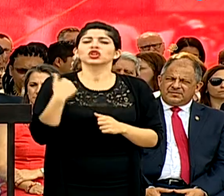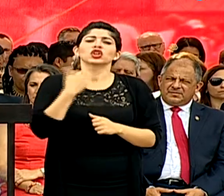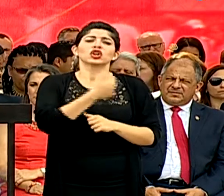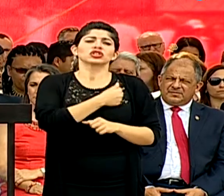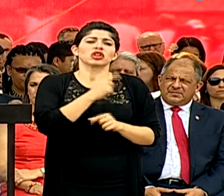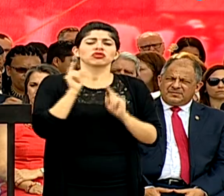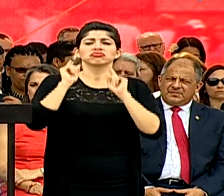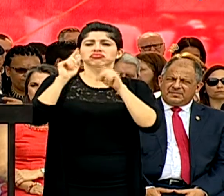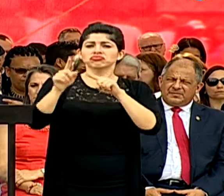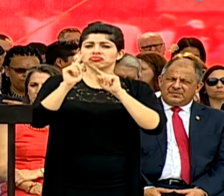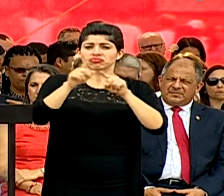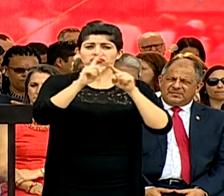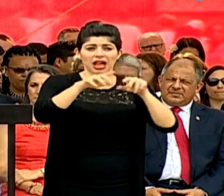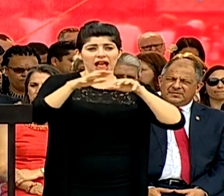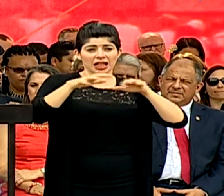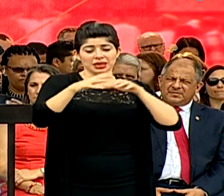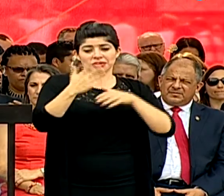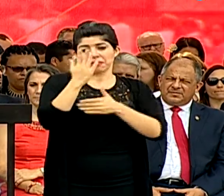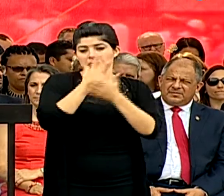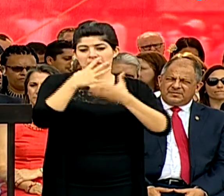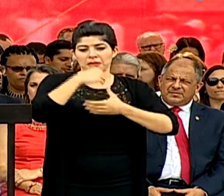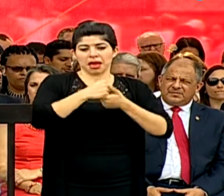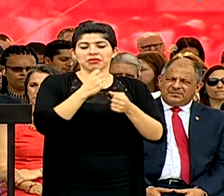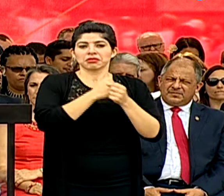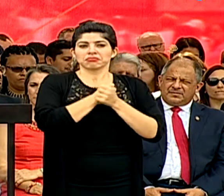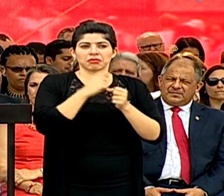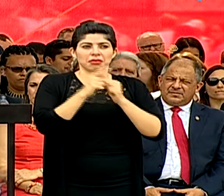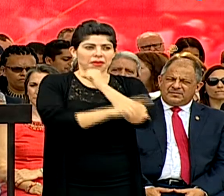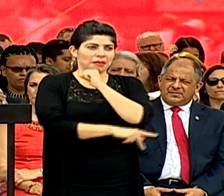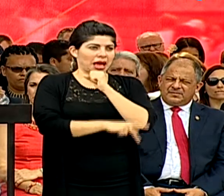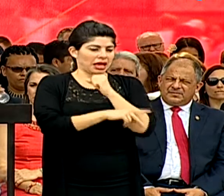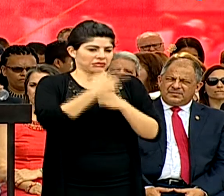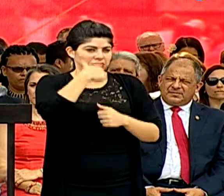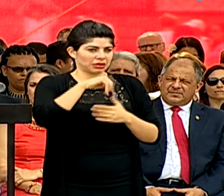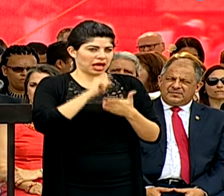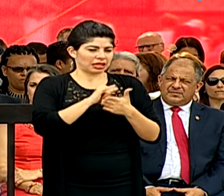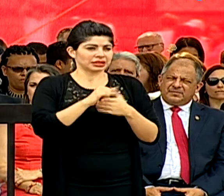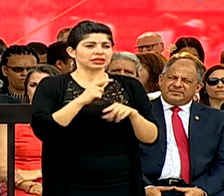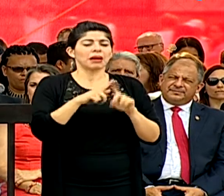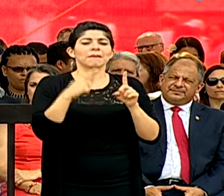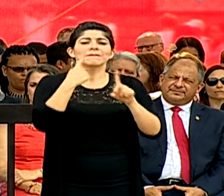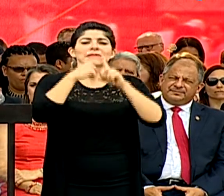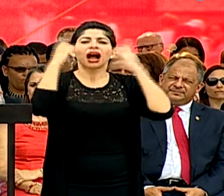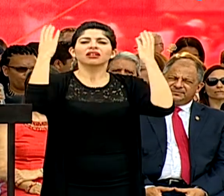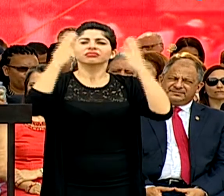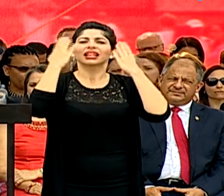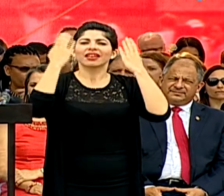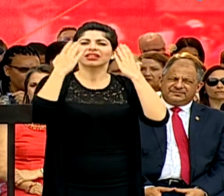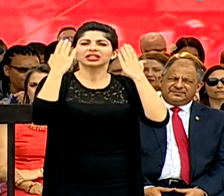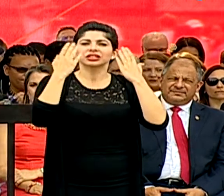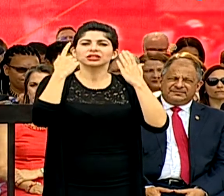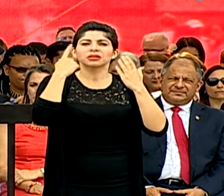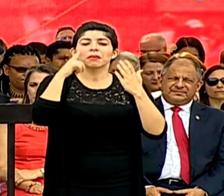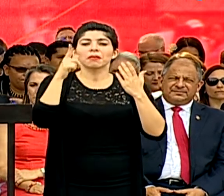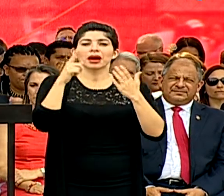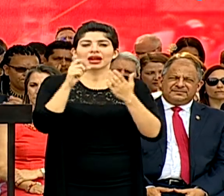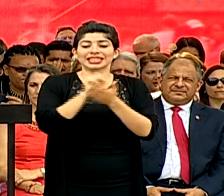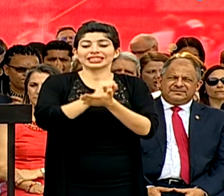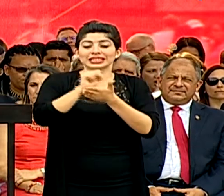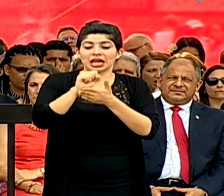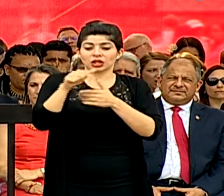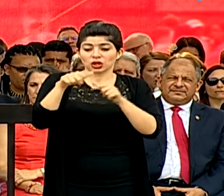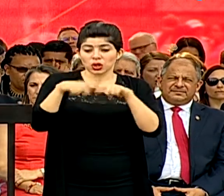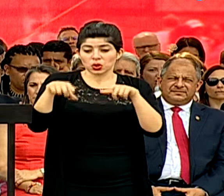asistimos a estas actividades como parte de nuestro ser patriótico. Y además de que se realice una celebración para el santo de esta región.